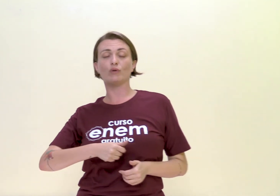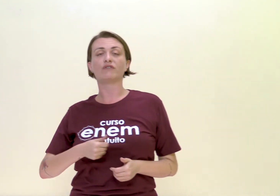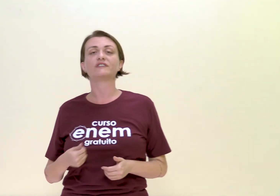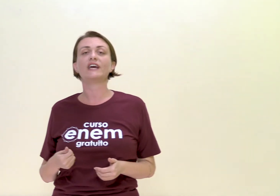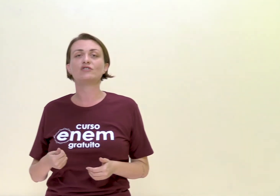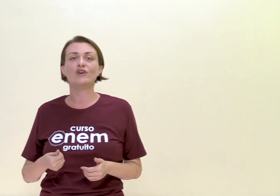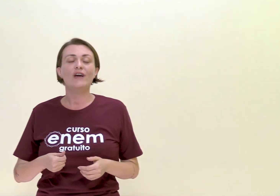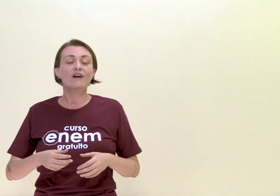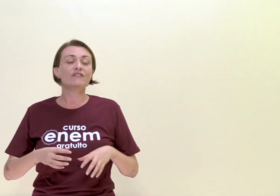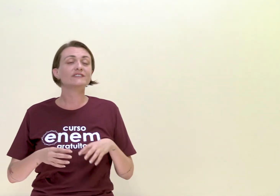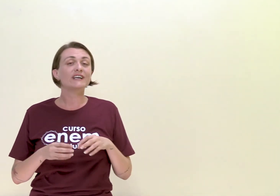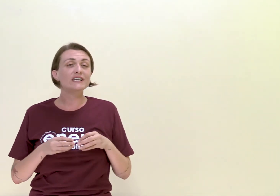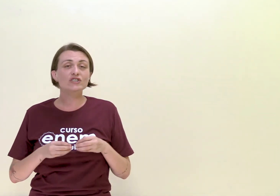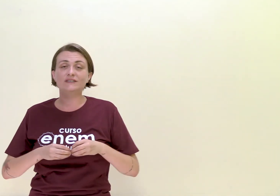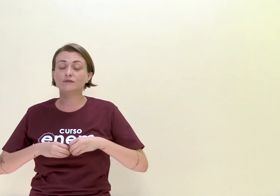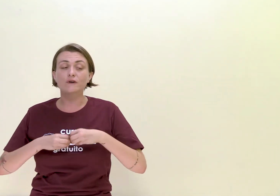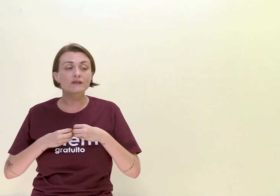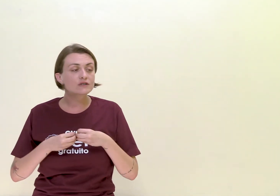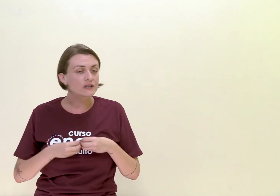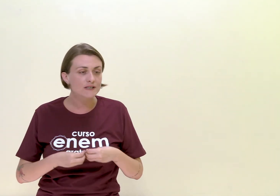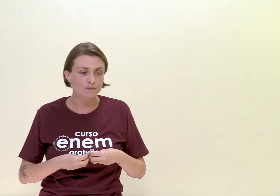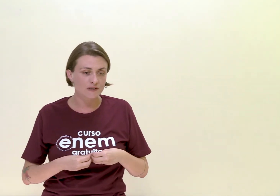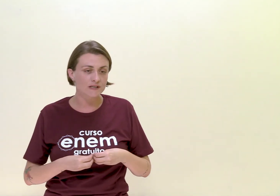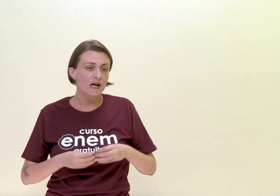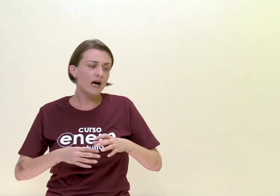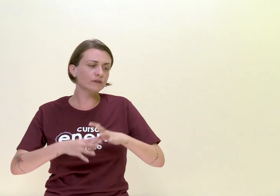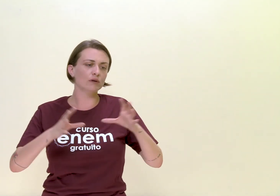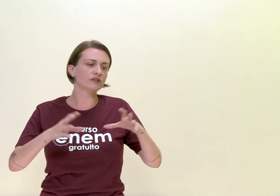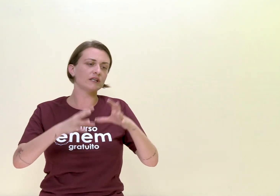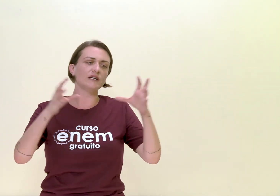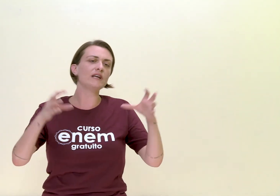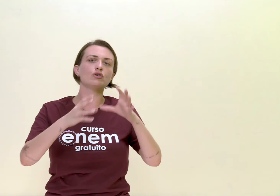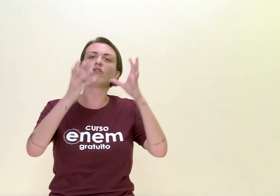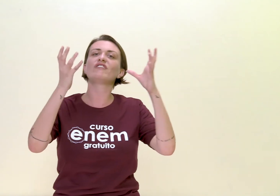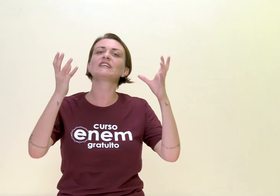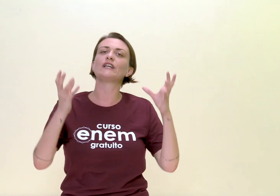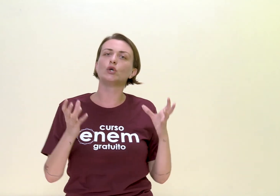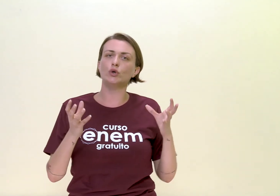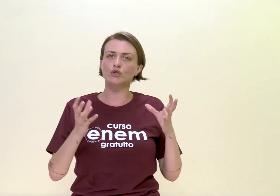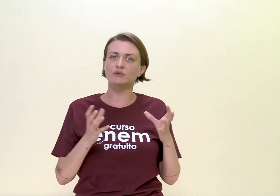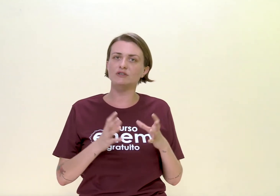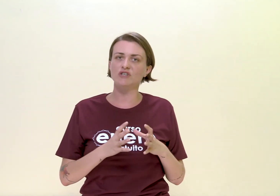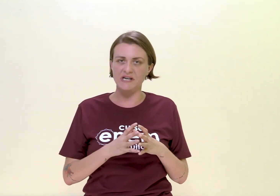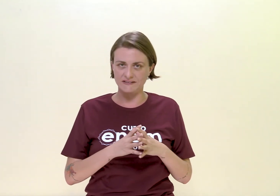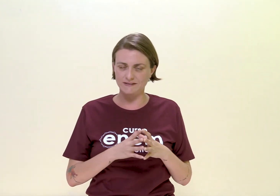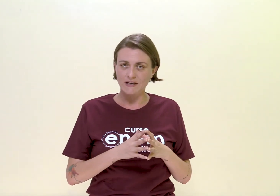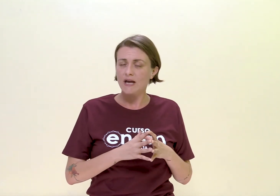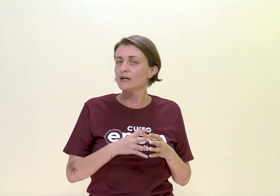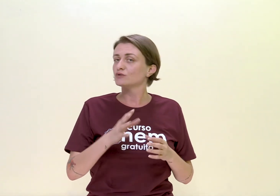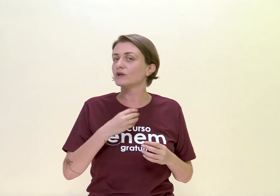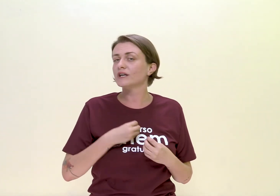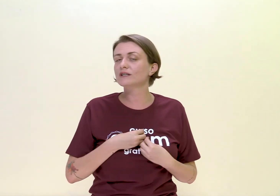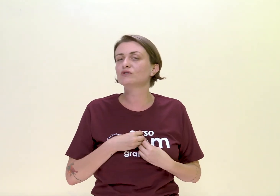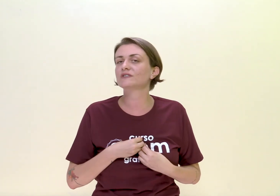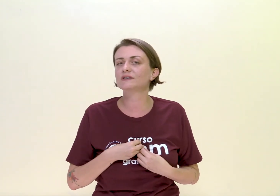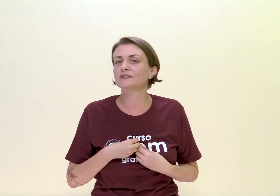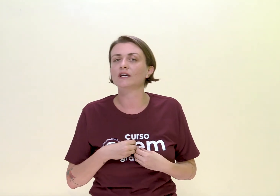o Inconfidente, fazia críticas fortíssimas, ao então intendente, governador de Minas Gerais. Só que ele não dizia assim,